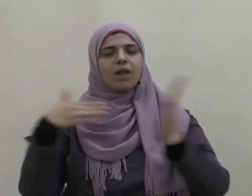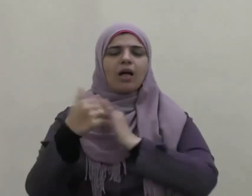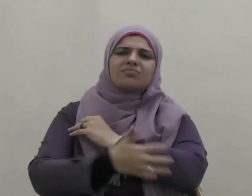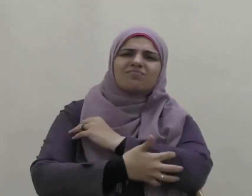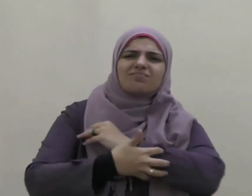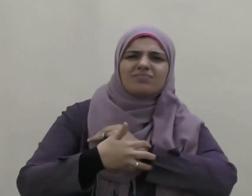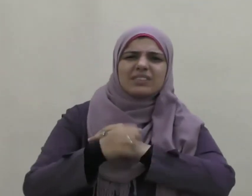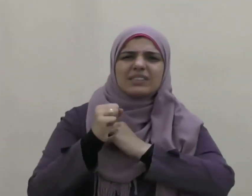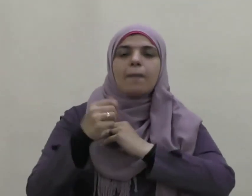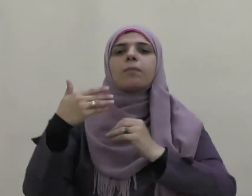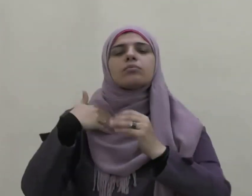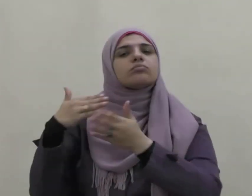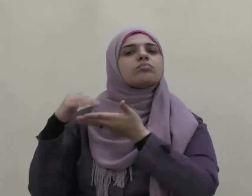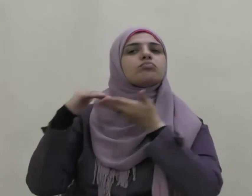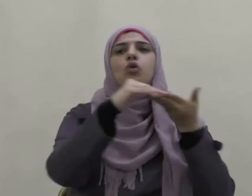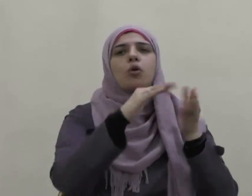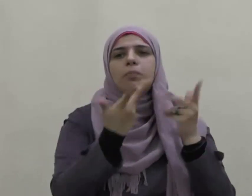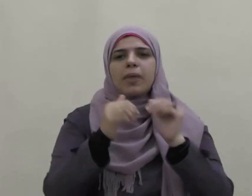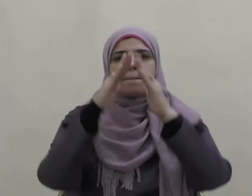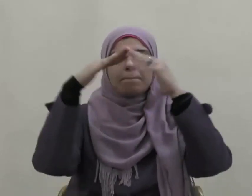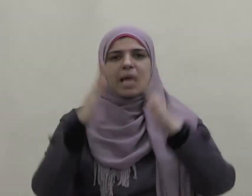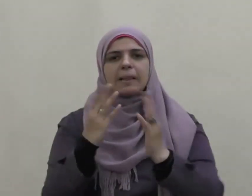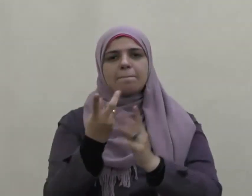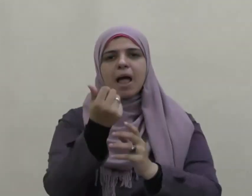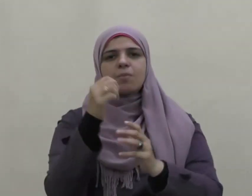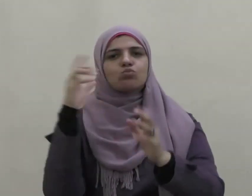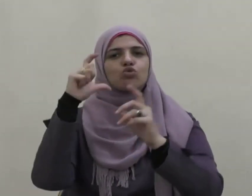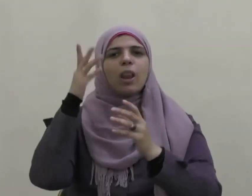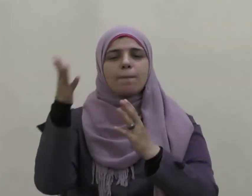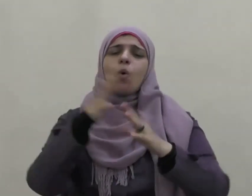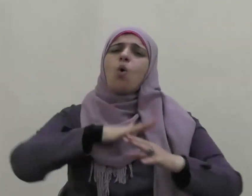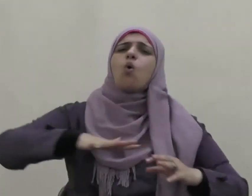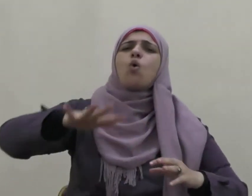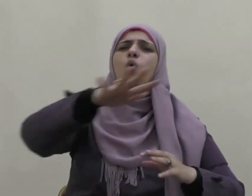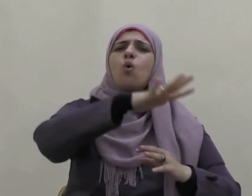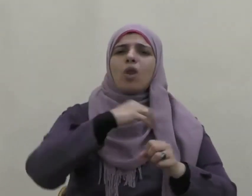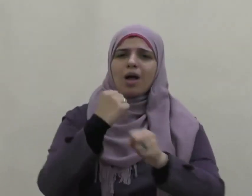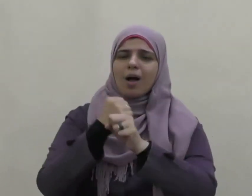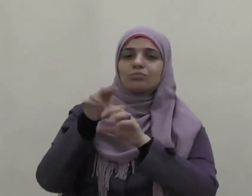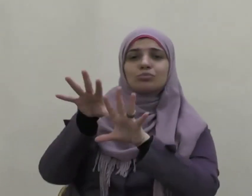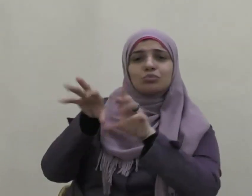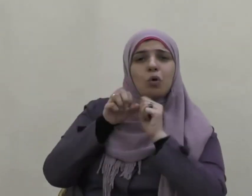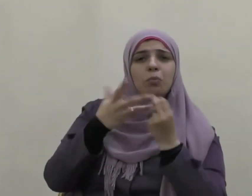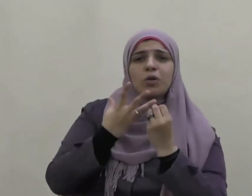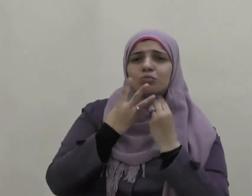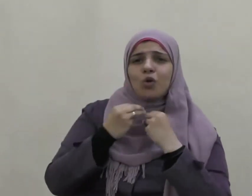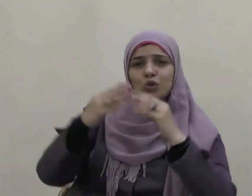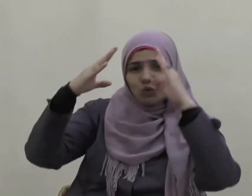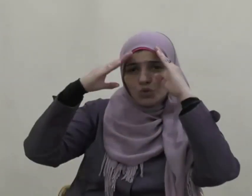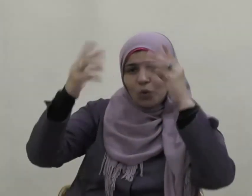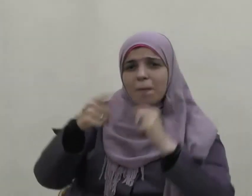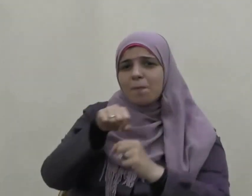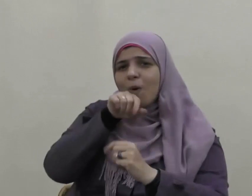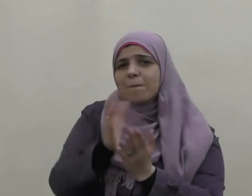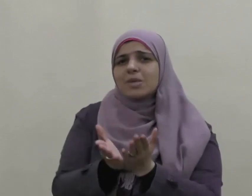بيت مال المسلمين وكلهم في ذلك يقتدي برسول الله صلى الله عليه وسلم